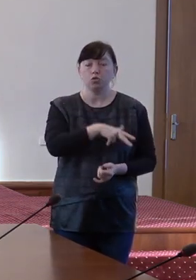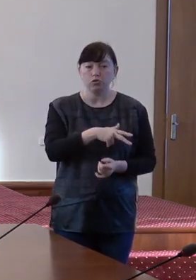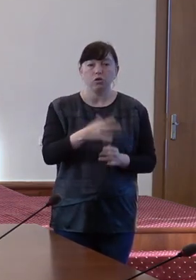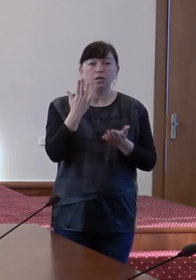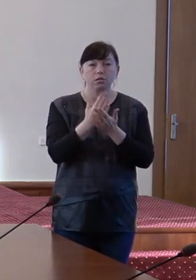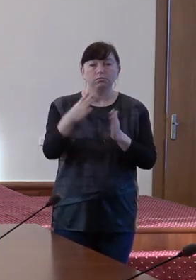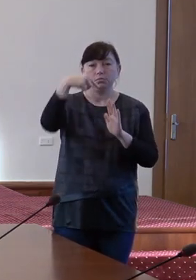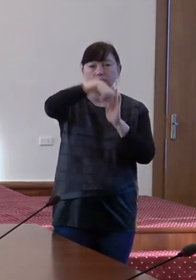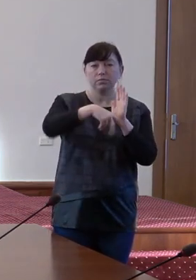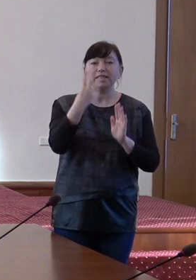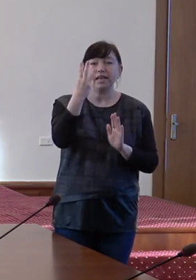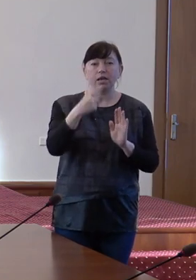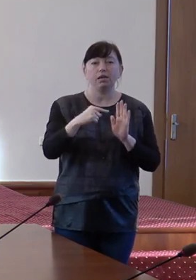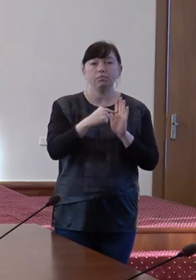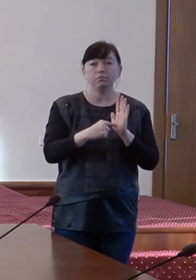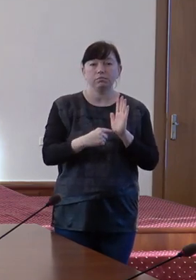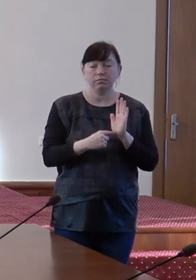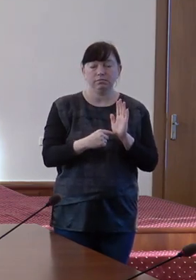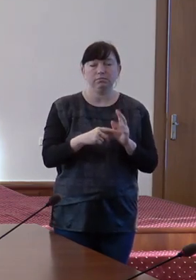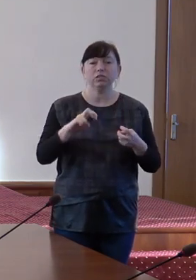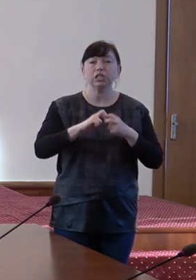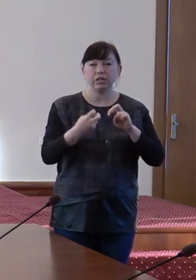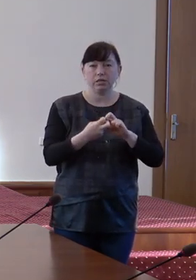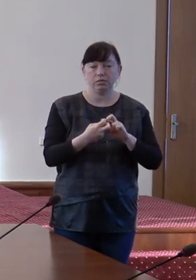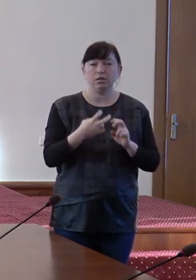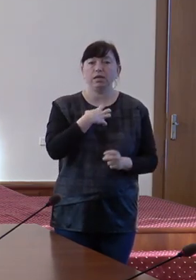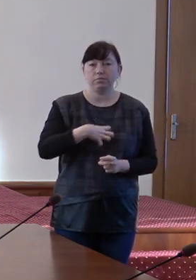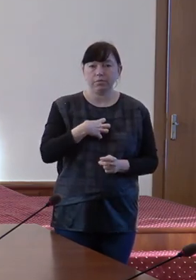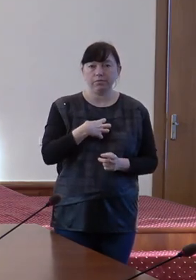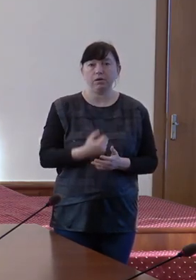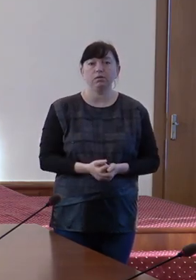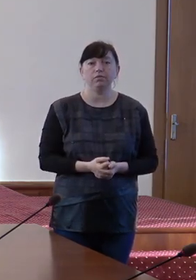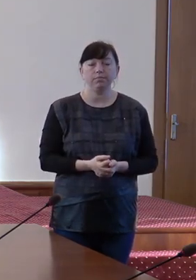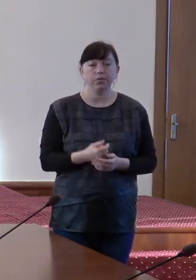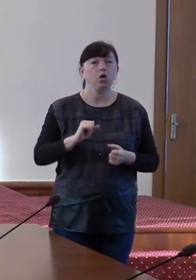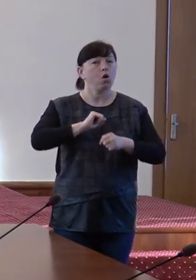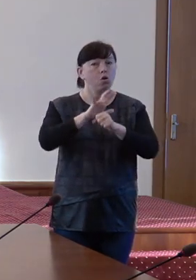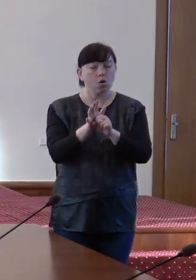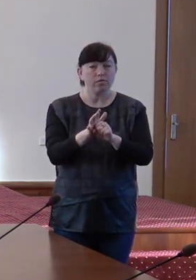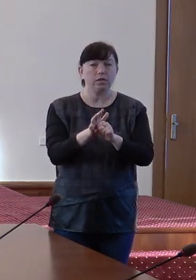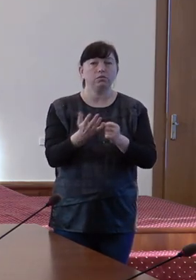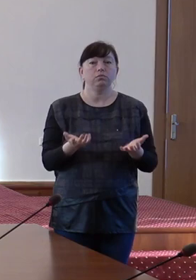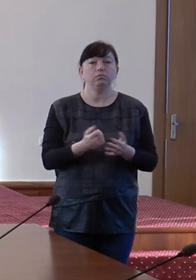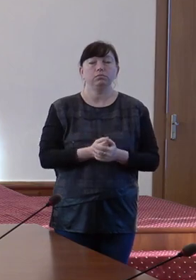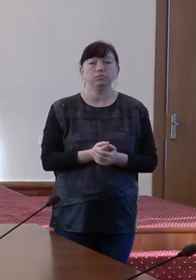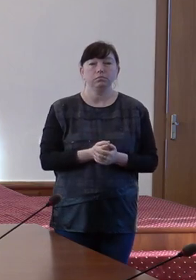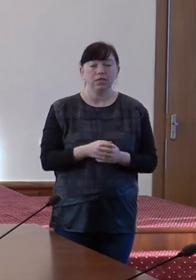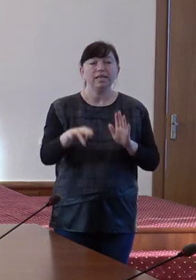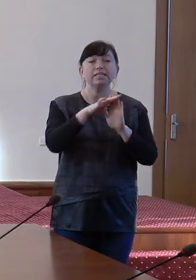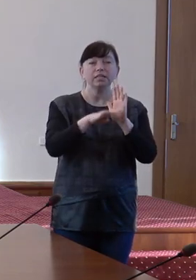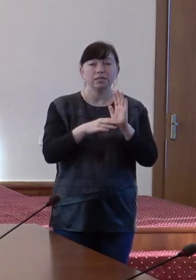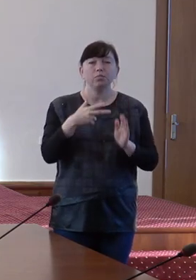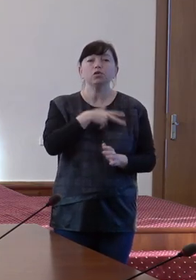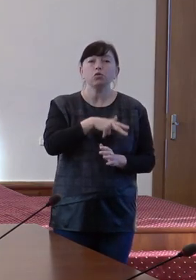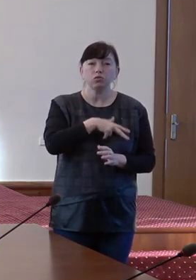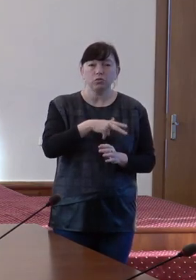trei crize semnificative. COVID, pandemia, Sistemul de Asistență